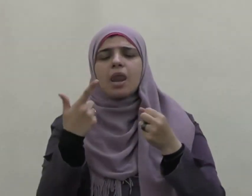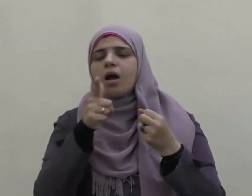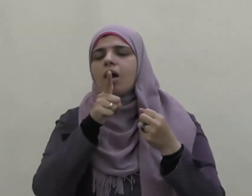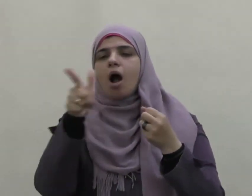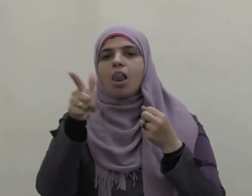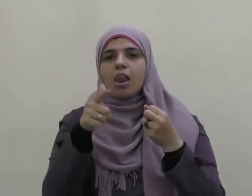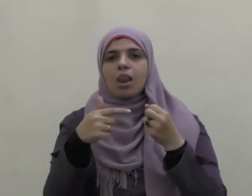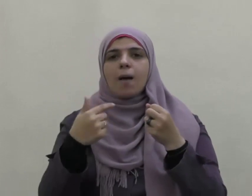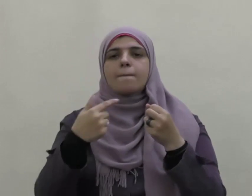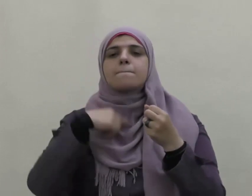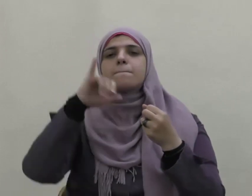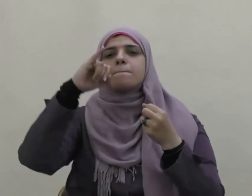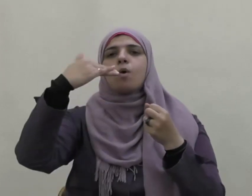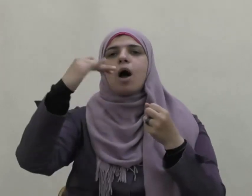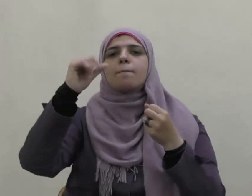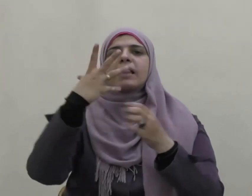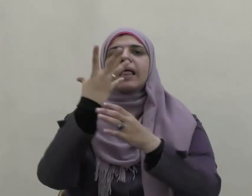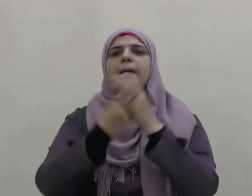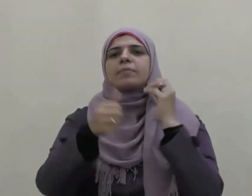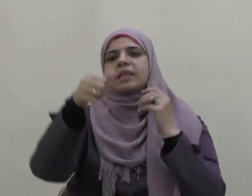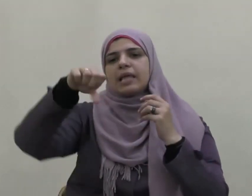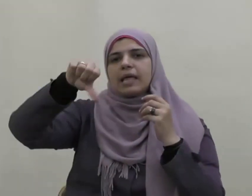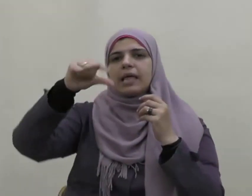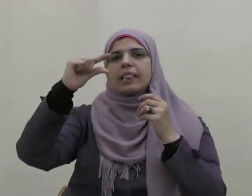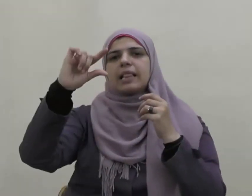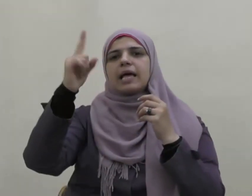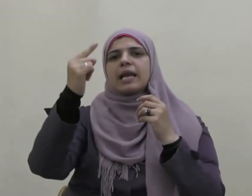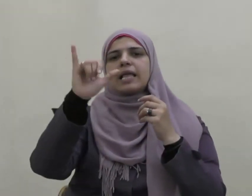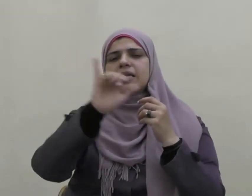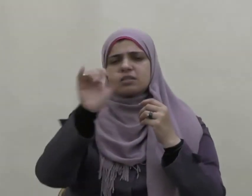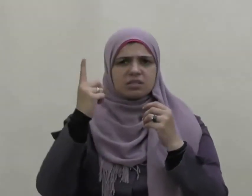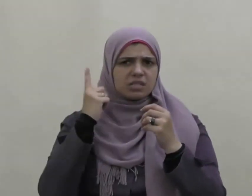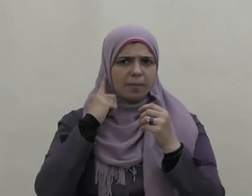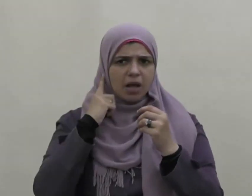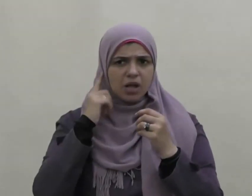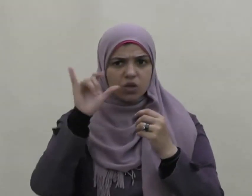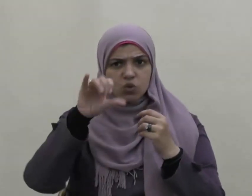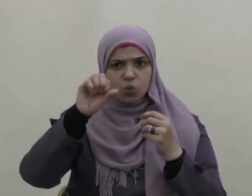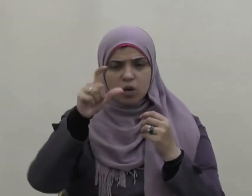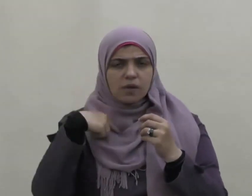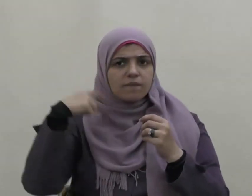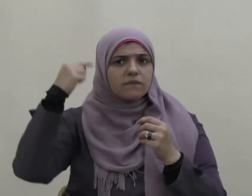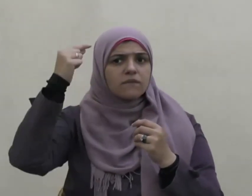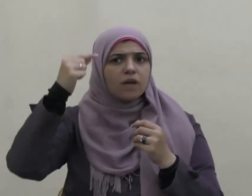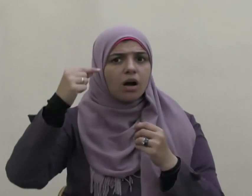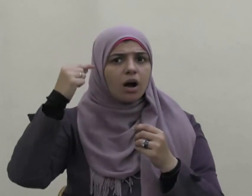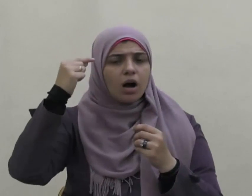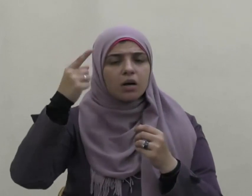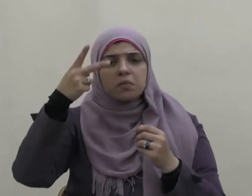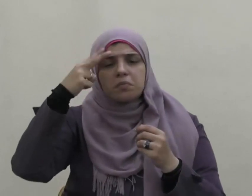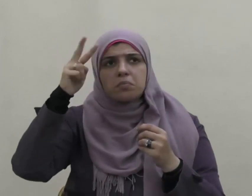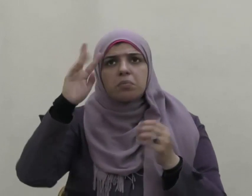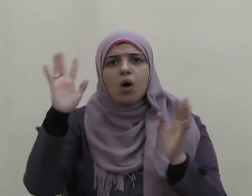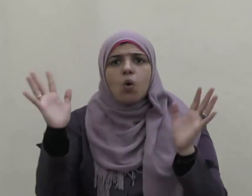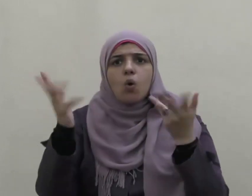محمد بن إدريس قال يونس ففكرت في كل من كان اسمه